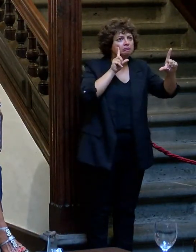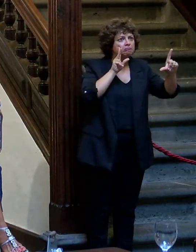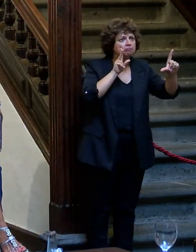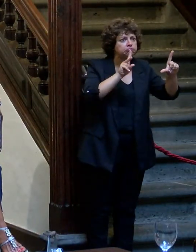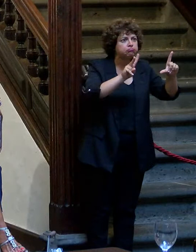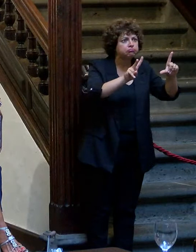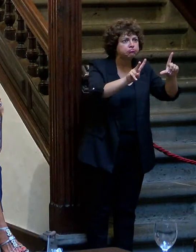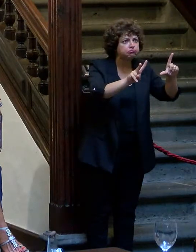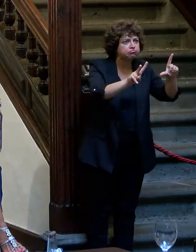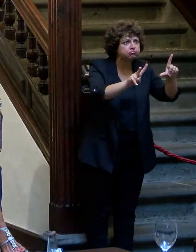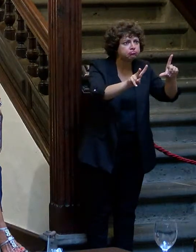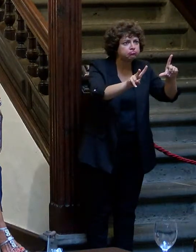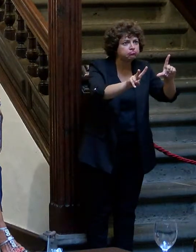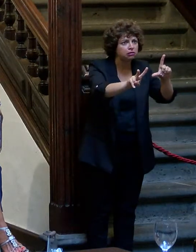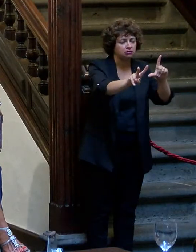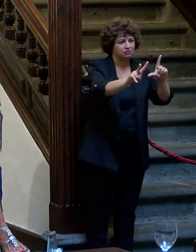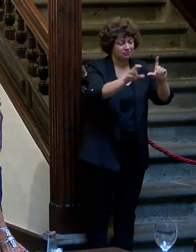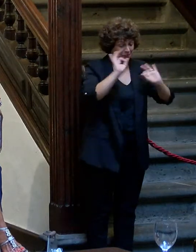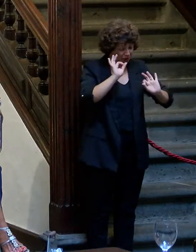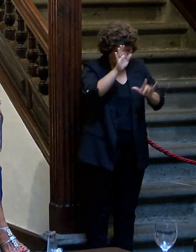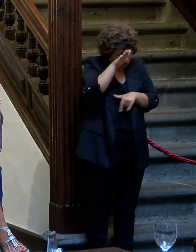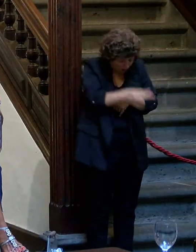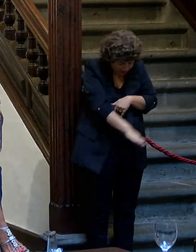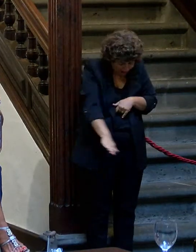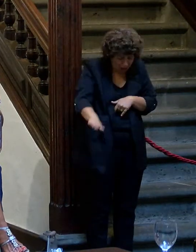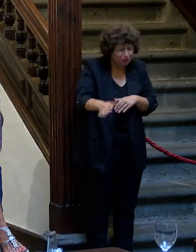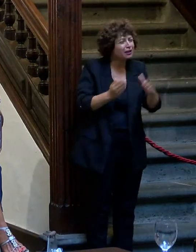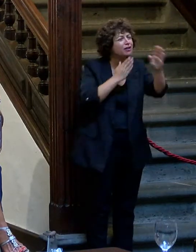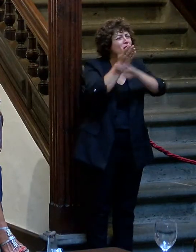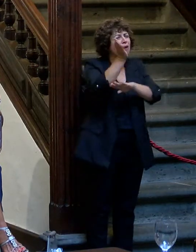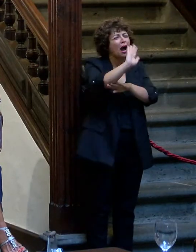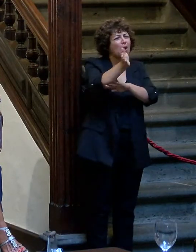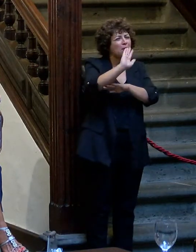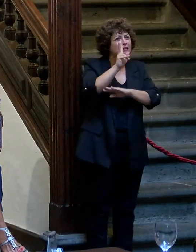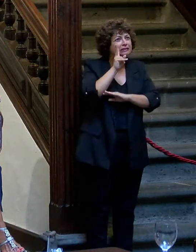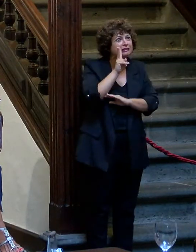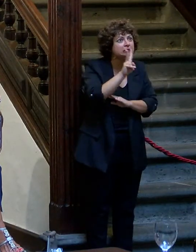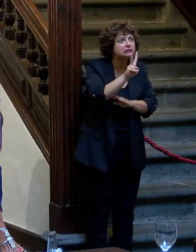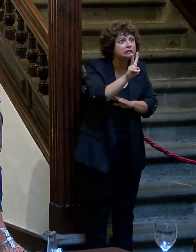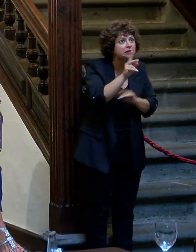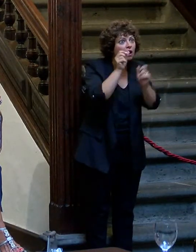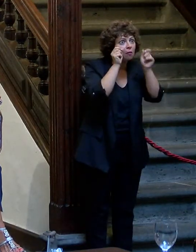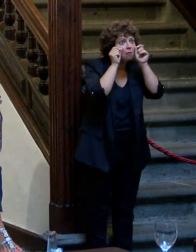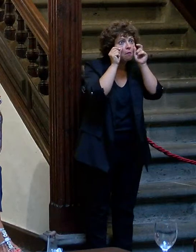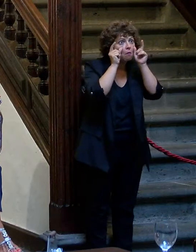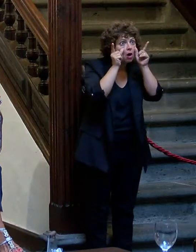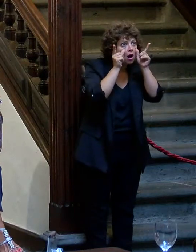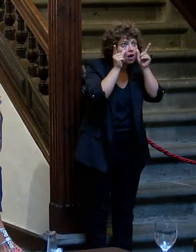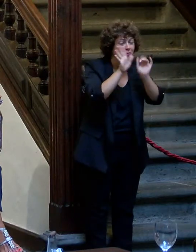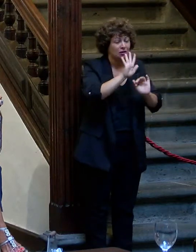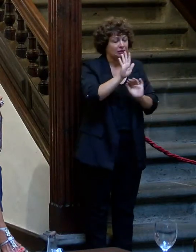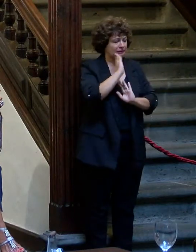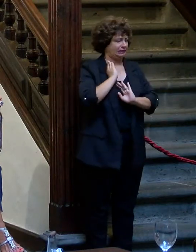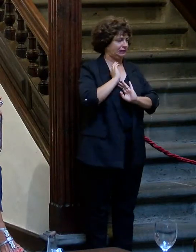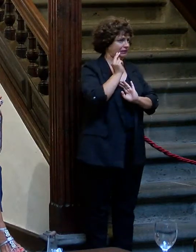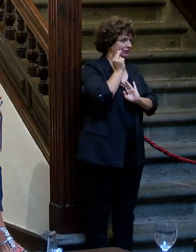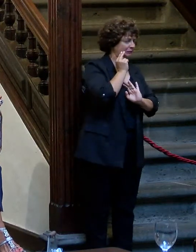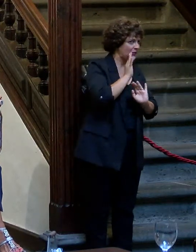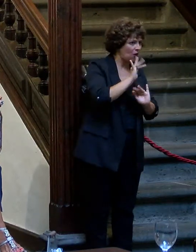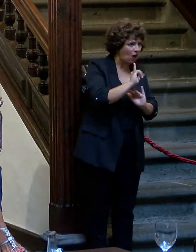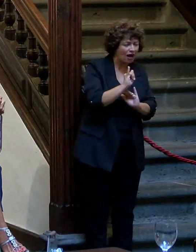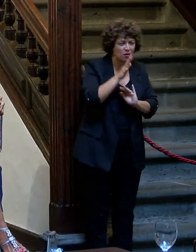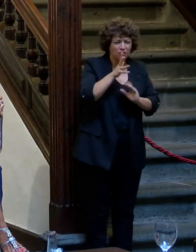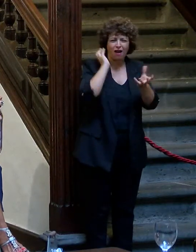retirarte, como mirar, pero miras como cuando eres pequeña y vas a ver las películas de mí y miras con los ojos así como entornados porque te da pudor porque ves